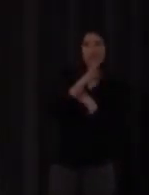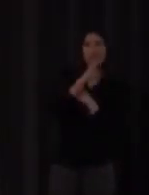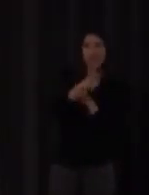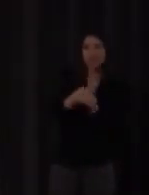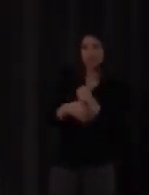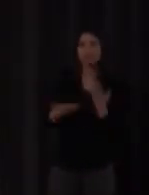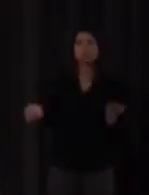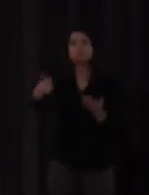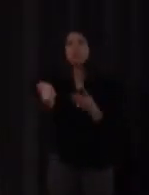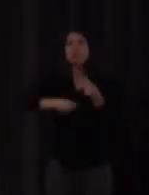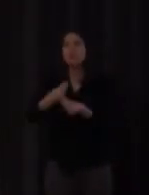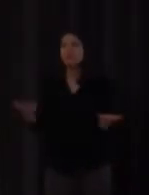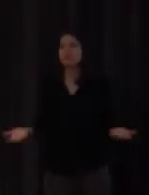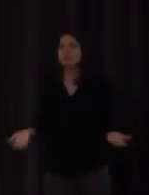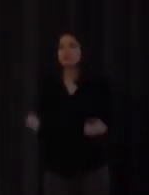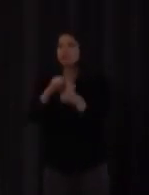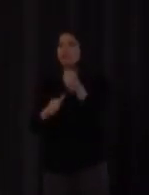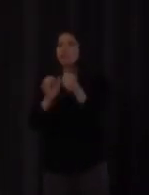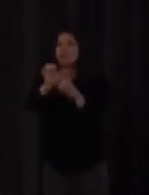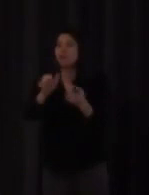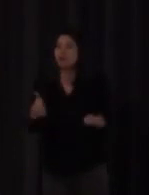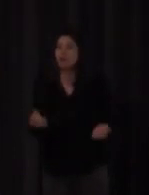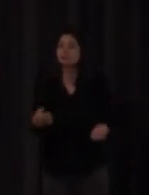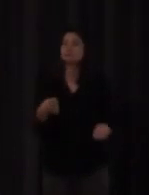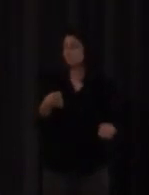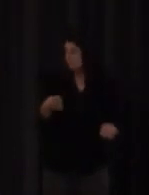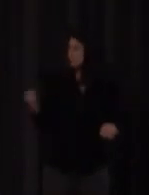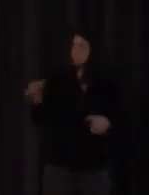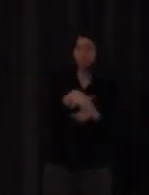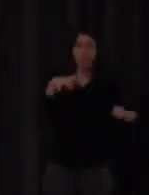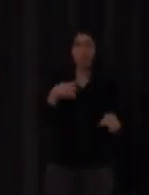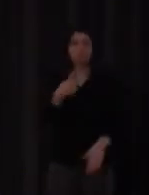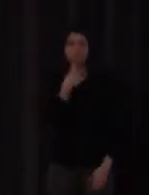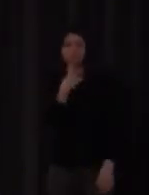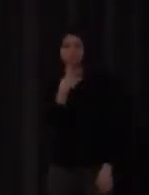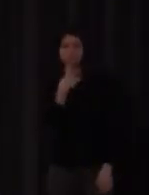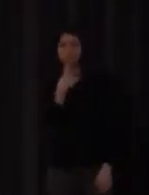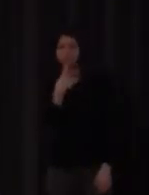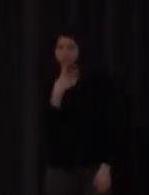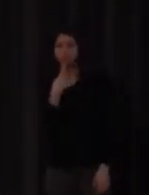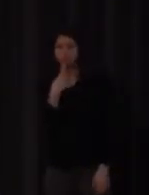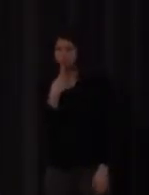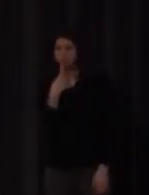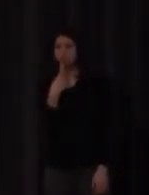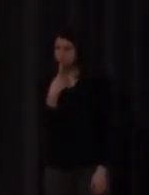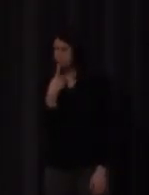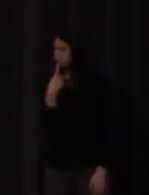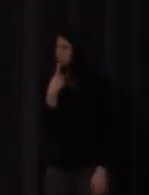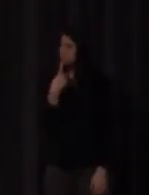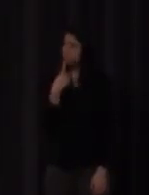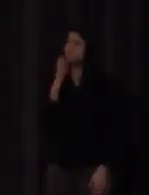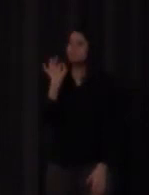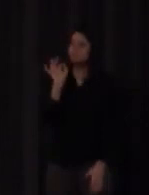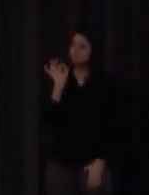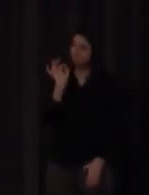en el lugar CH pues estoy viendo por aquí que todo el mundo ha hecho esto automáticamente hay que seguir escribiendo